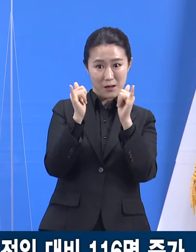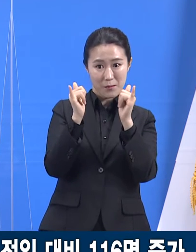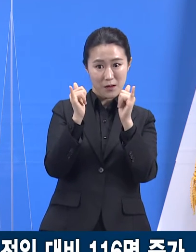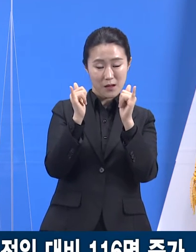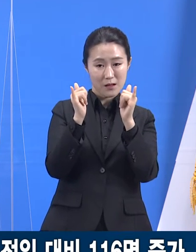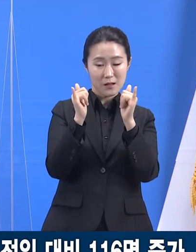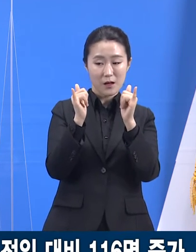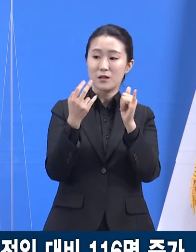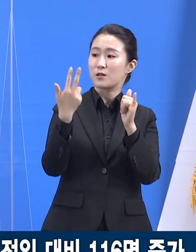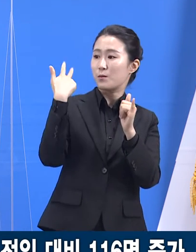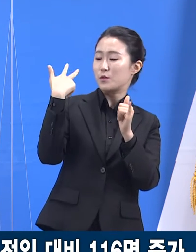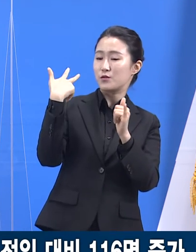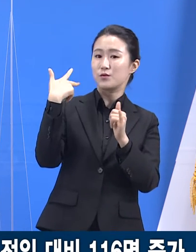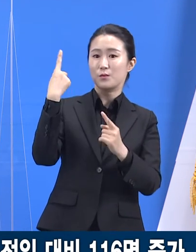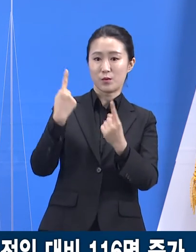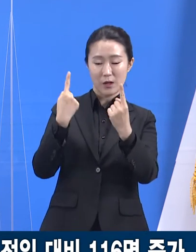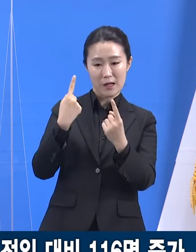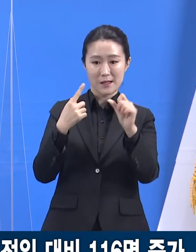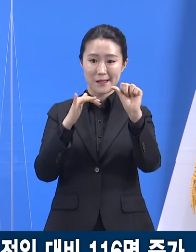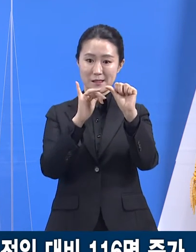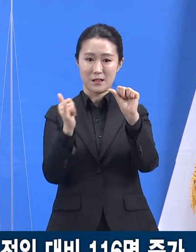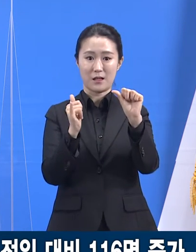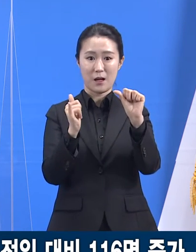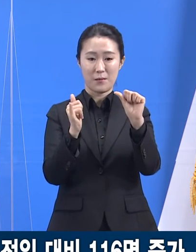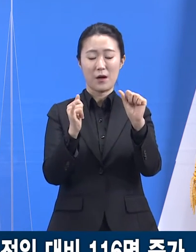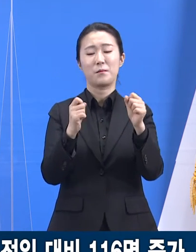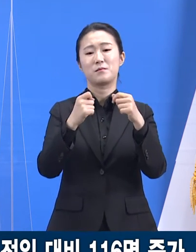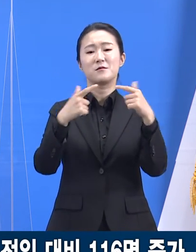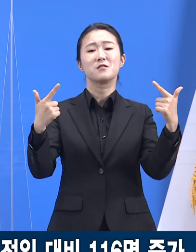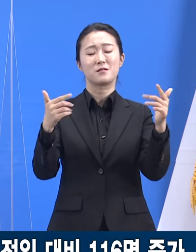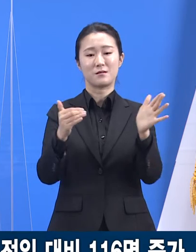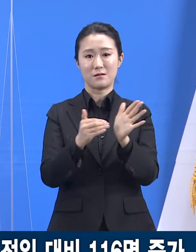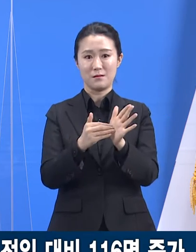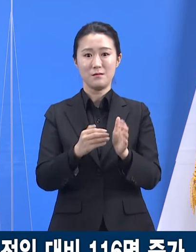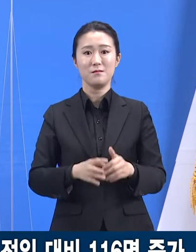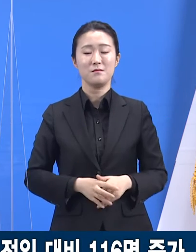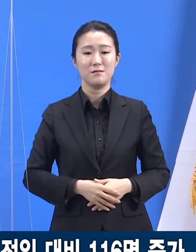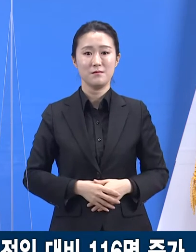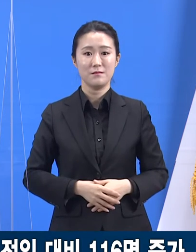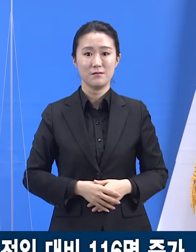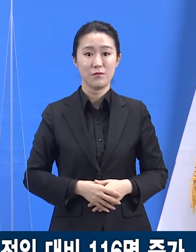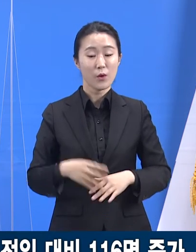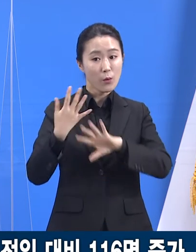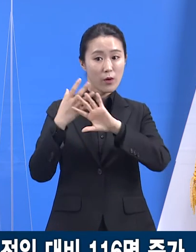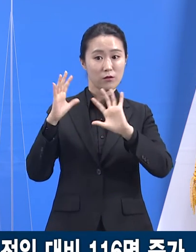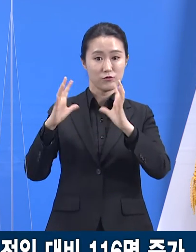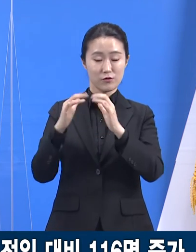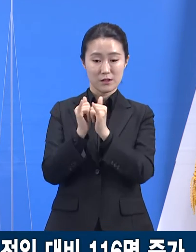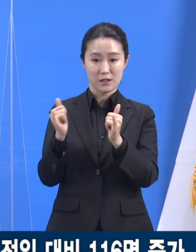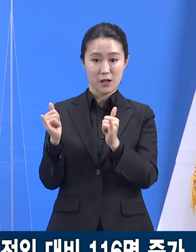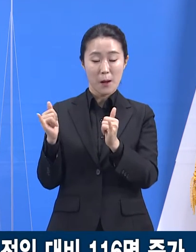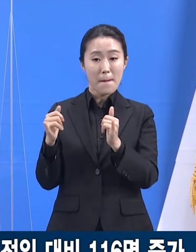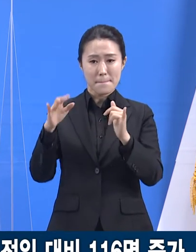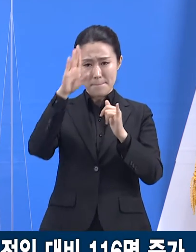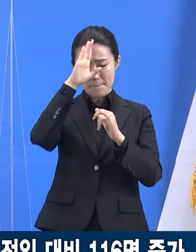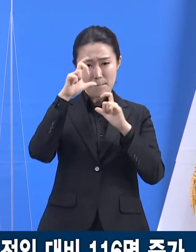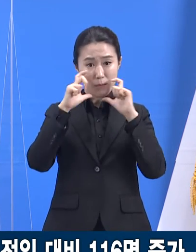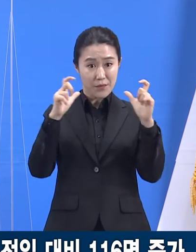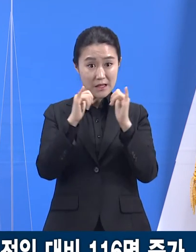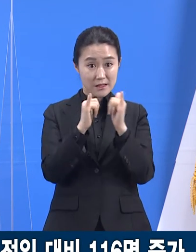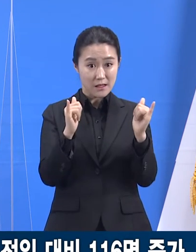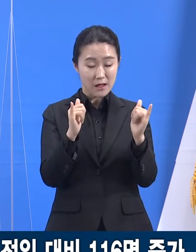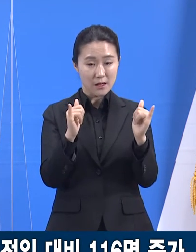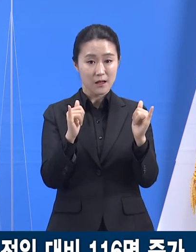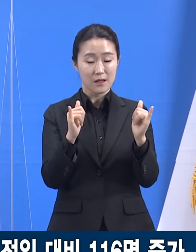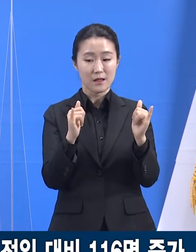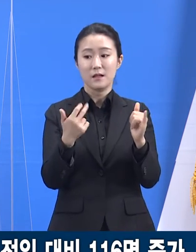47명 대비 5명, 10.6% 증가하였습니다. 외국인 확진자는 일평균 12명으로